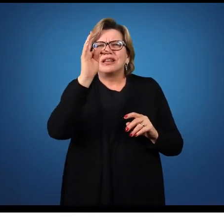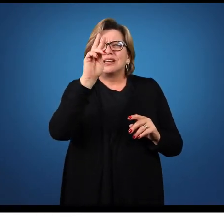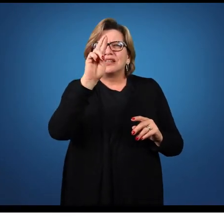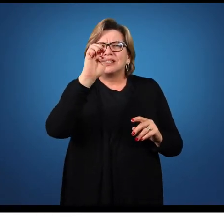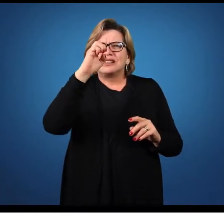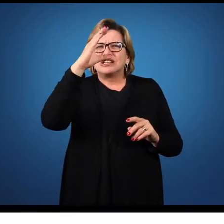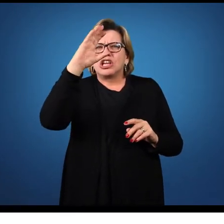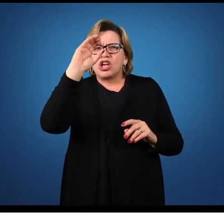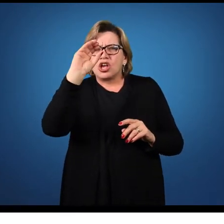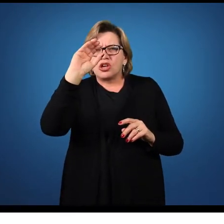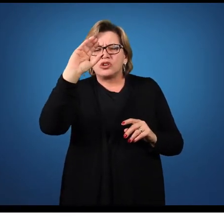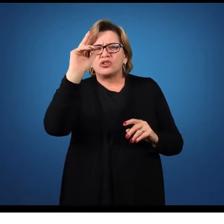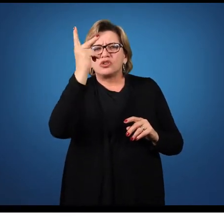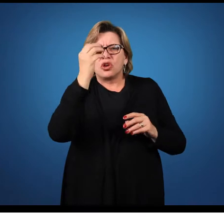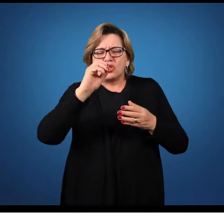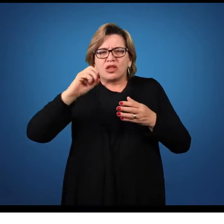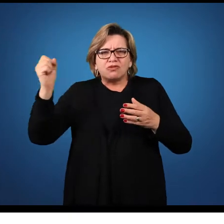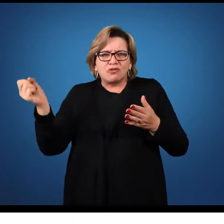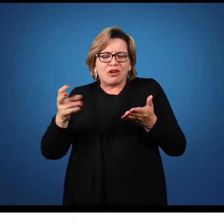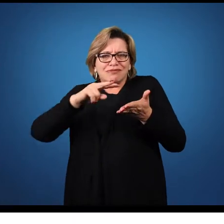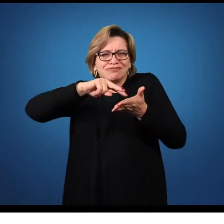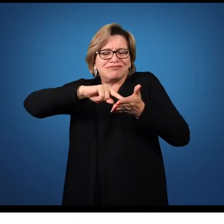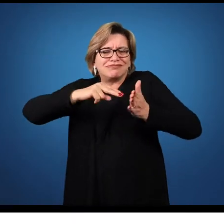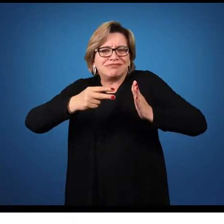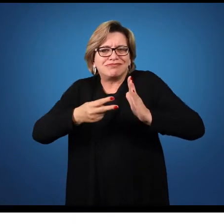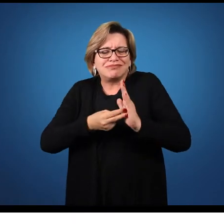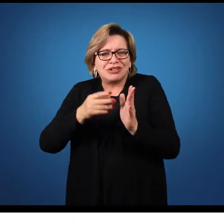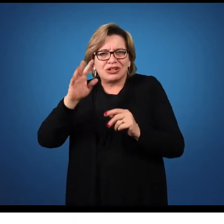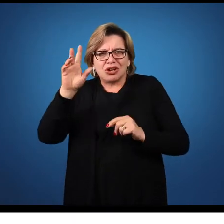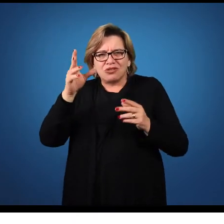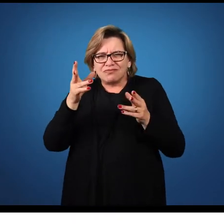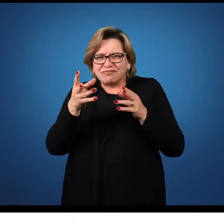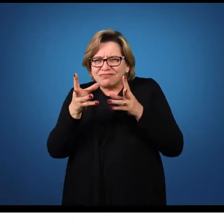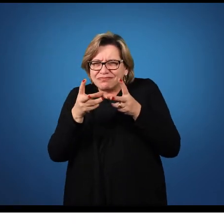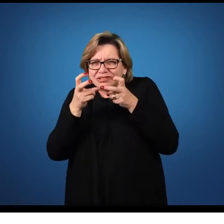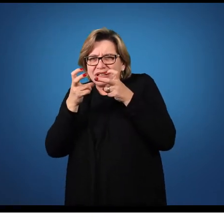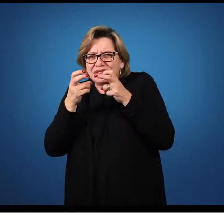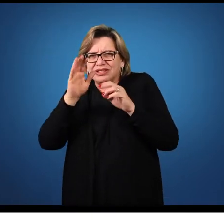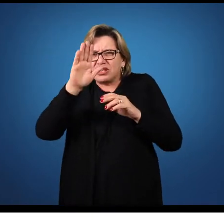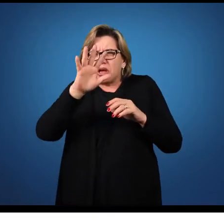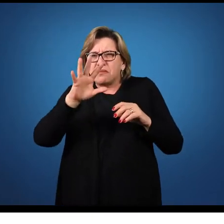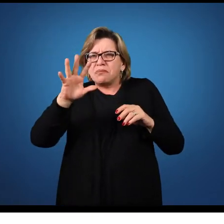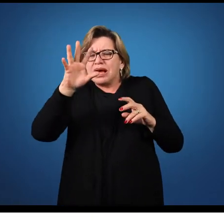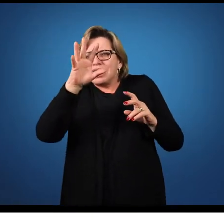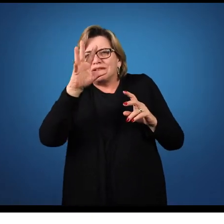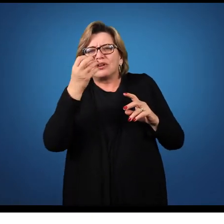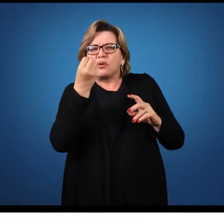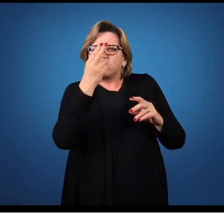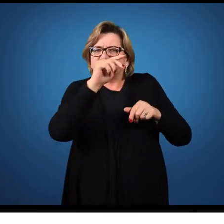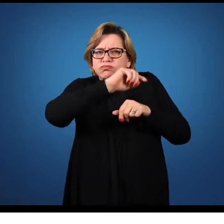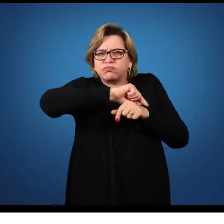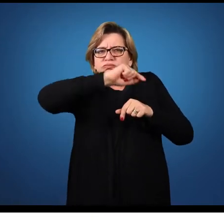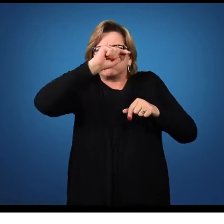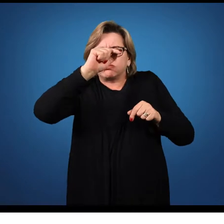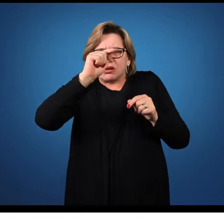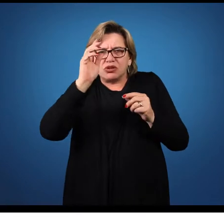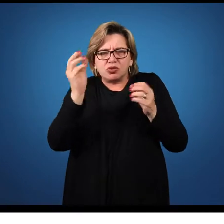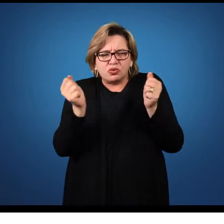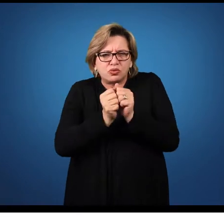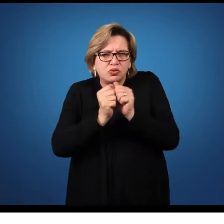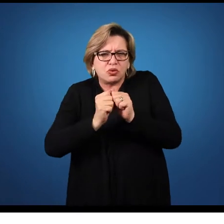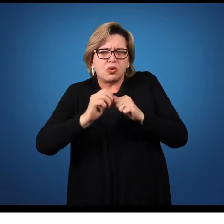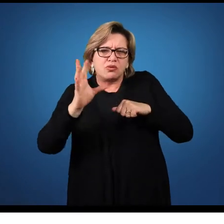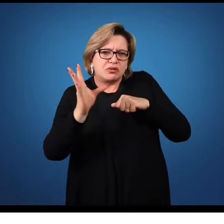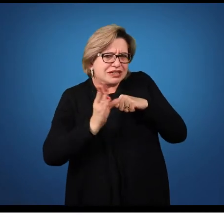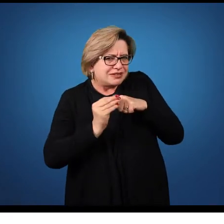ressignificamos coisas do nosso dia a dia. Então, às vezes, só essa mancha ou só esse risco, aplicado a conhecimentos que nós já temos,